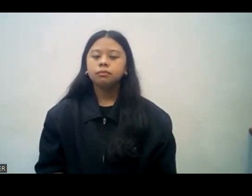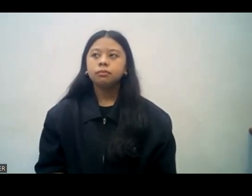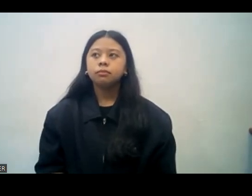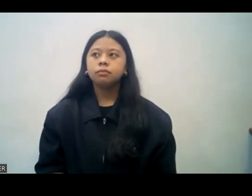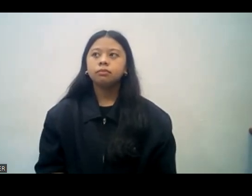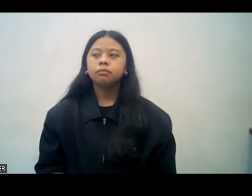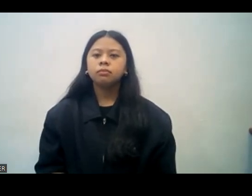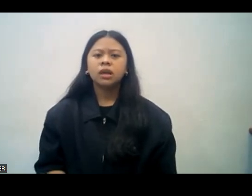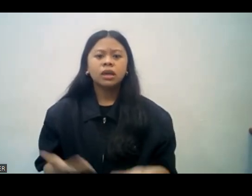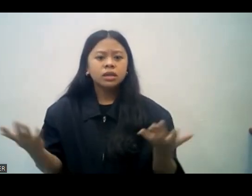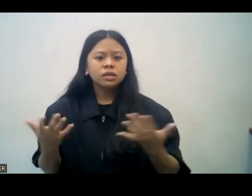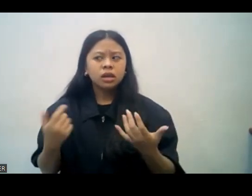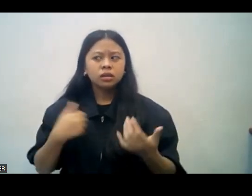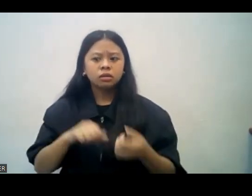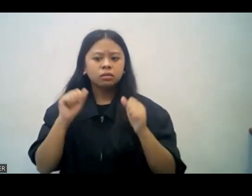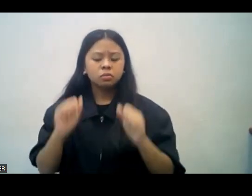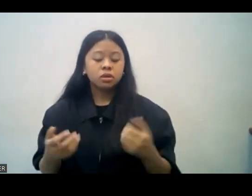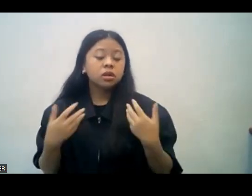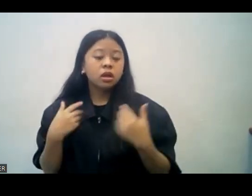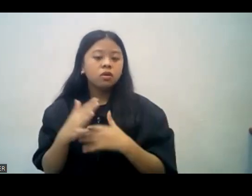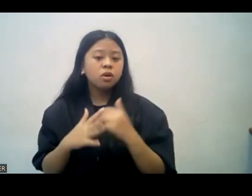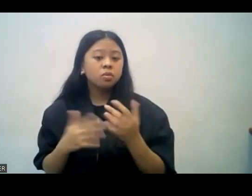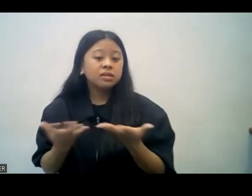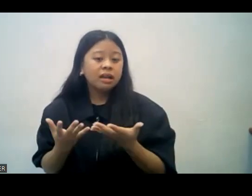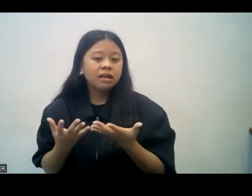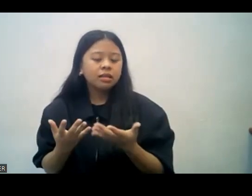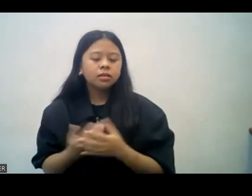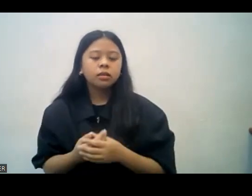Kaya saan ba tayo maaring makakuha ng kaaliwan?